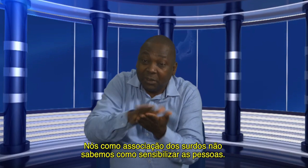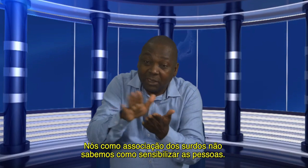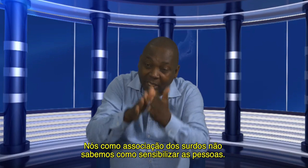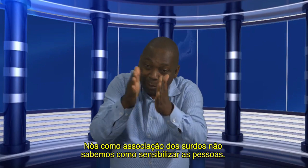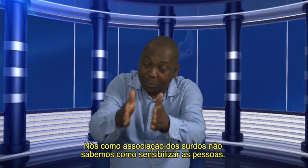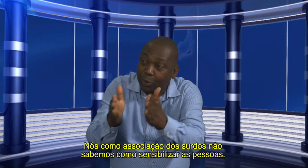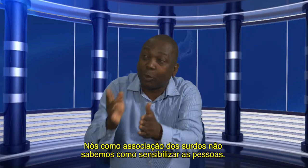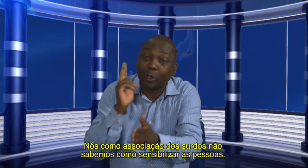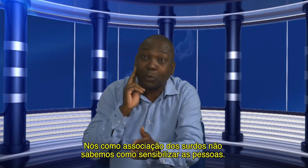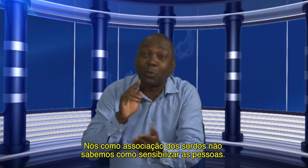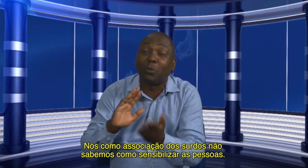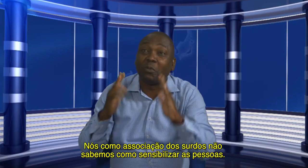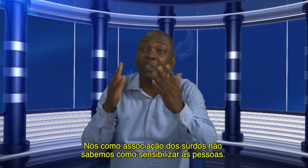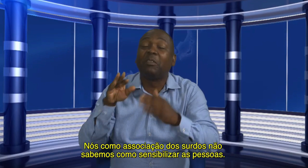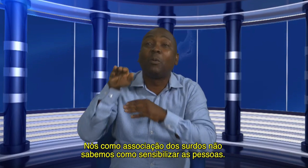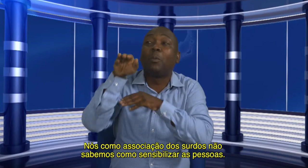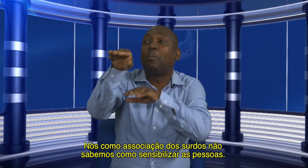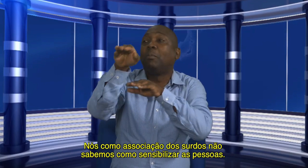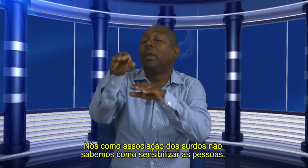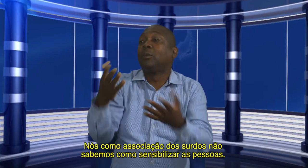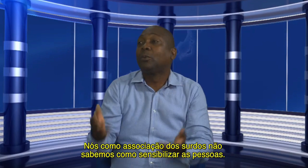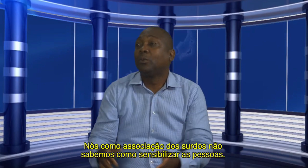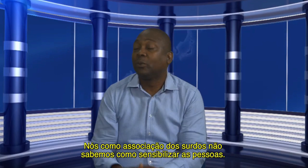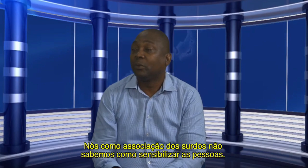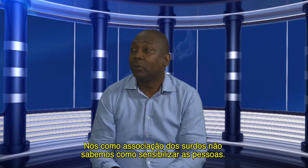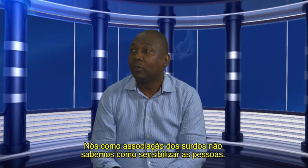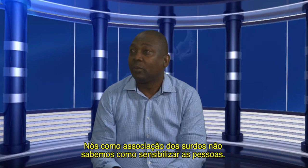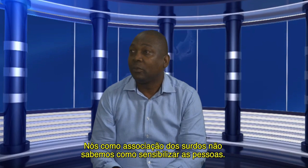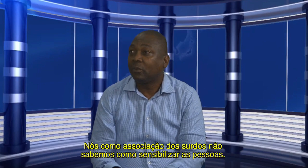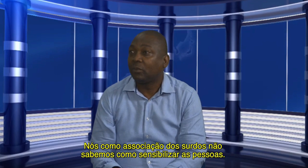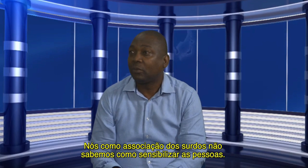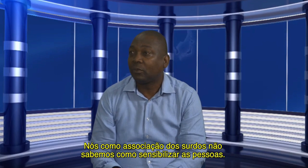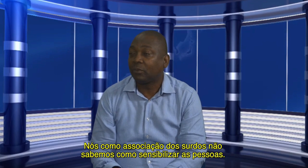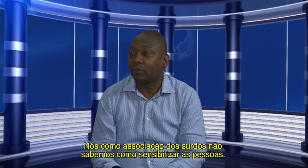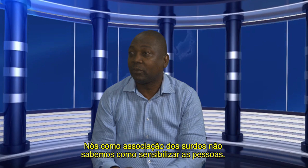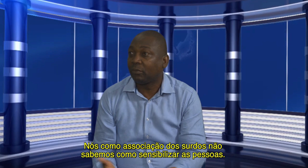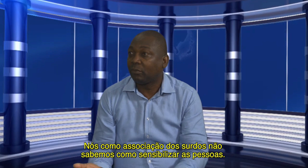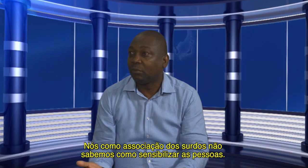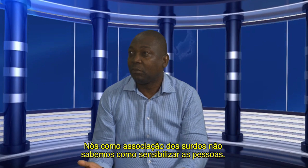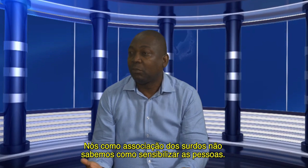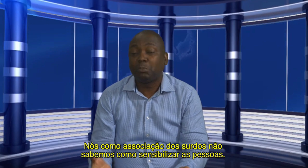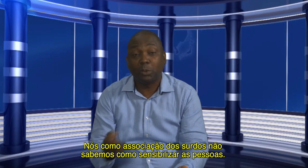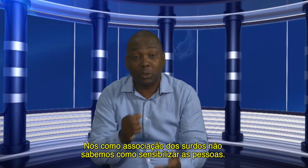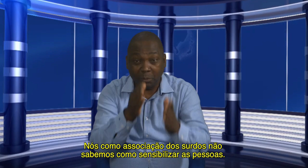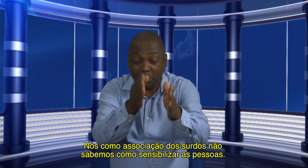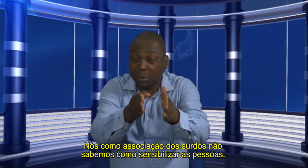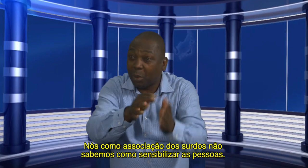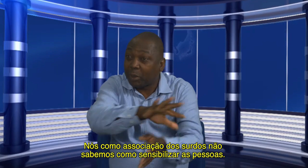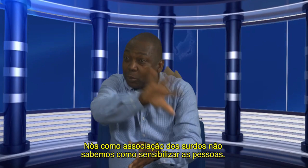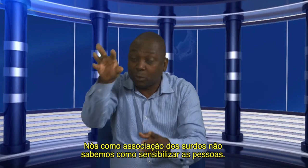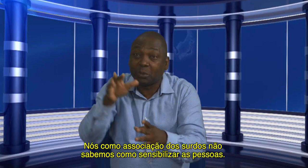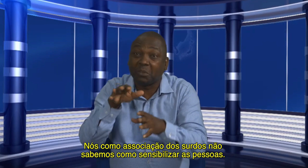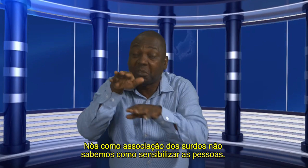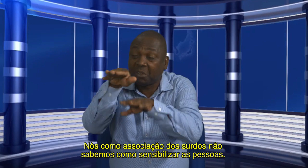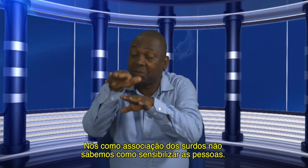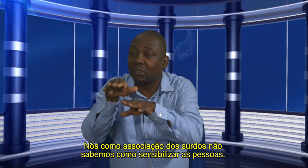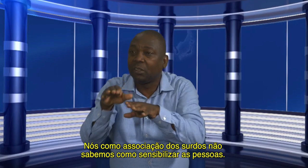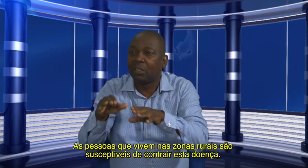Nós, como associação dos surdos, não sabemos como podemos sensibilizar as pessoas na comunidade. E